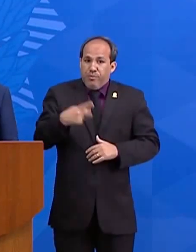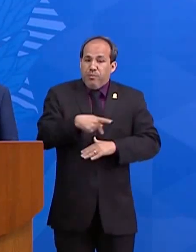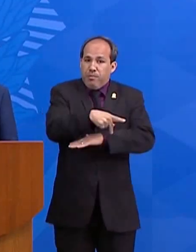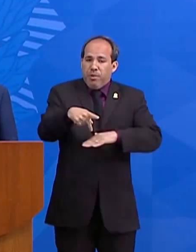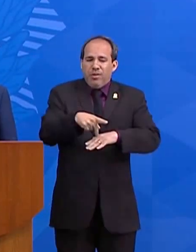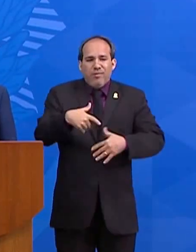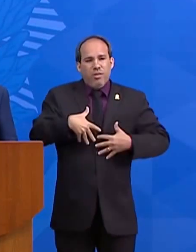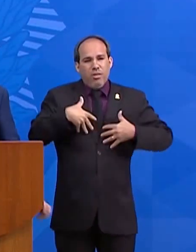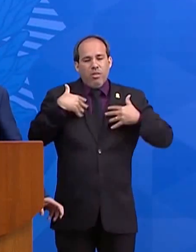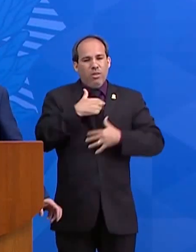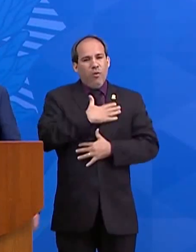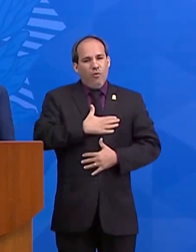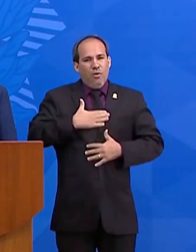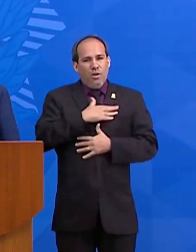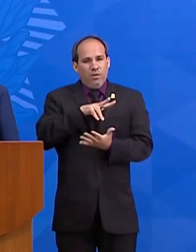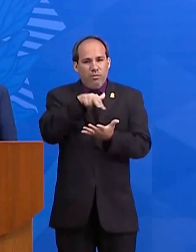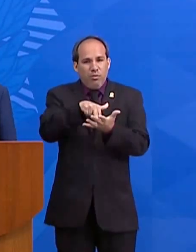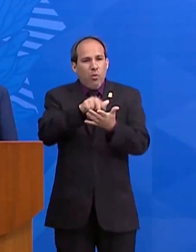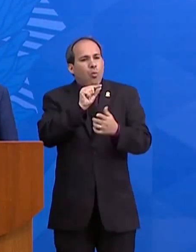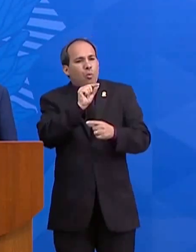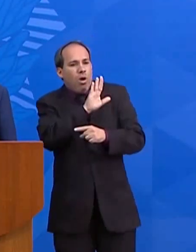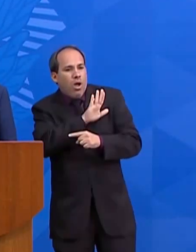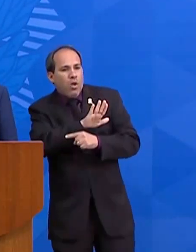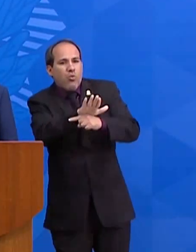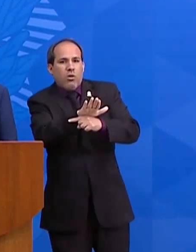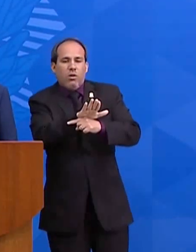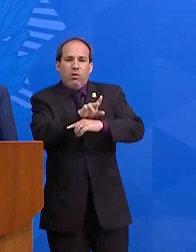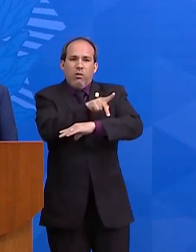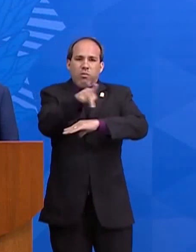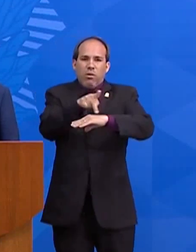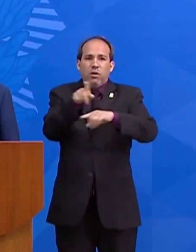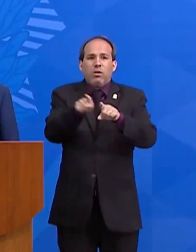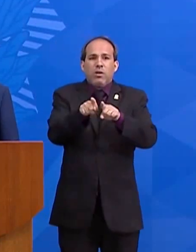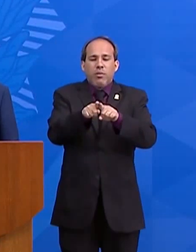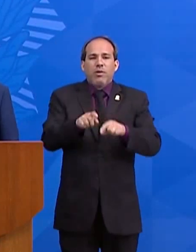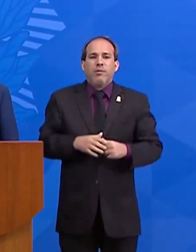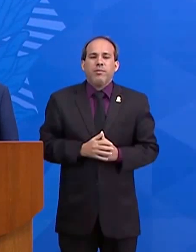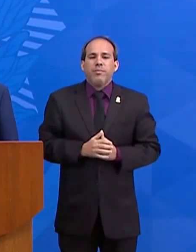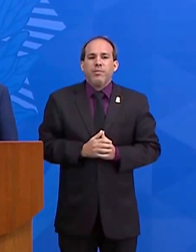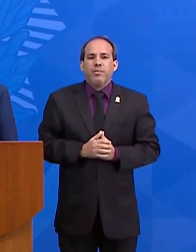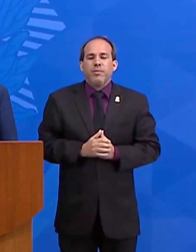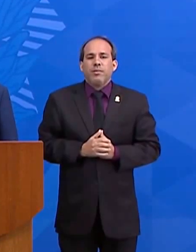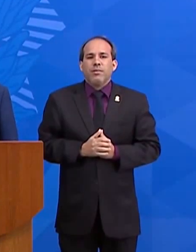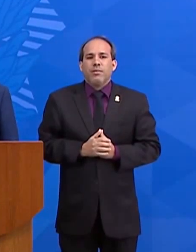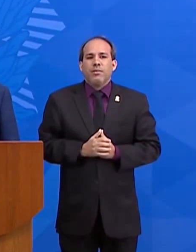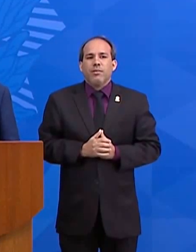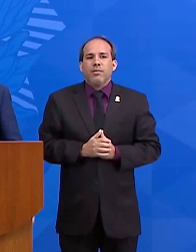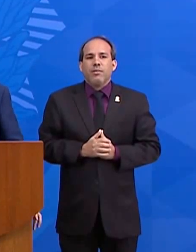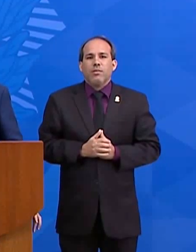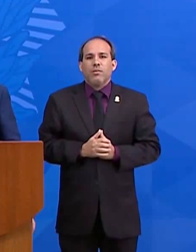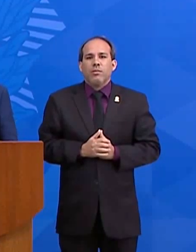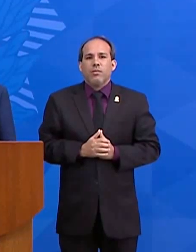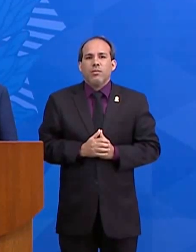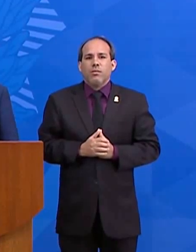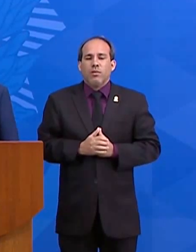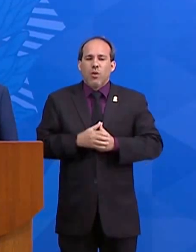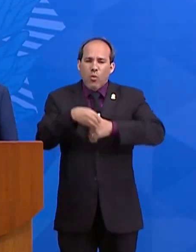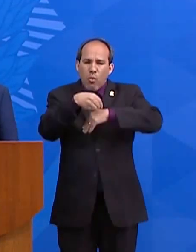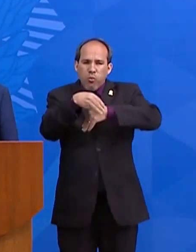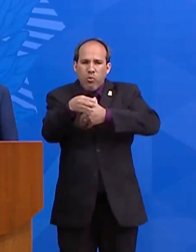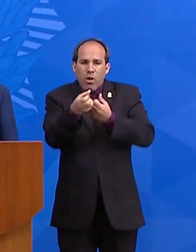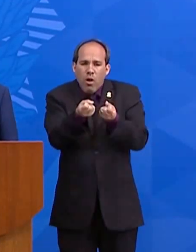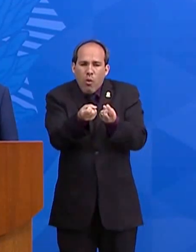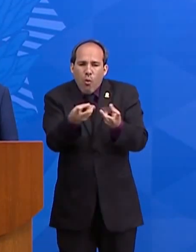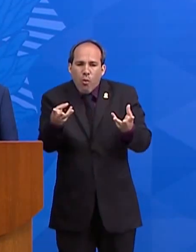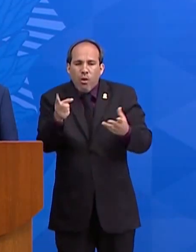e 2018. Foi consultor da área de saúde na campanha de Jair Bolsonaro à presidência em 2018.